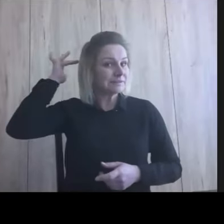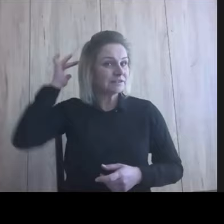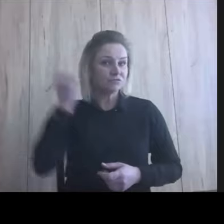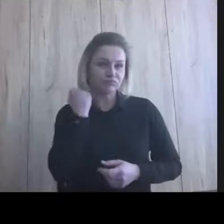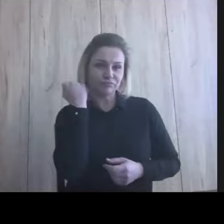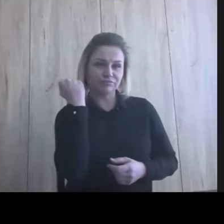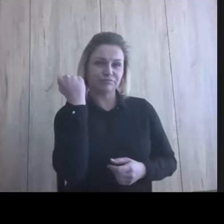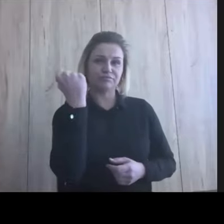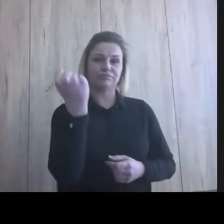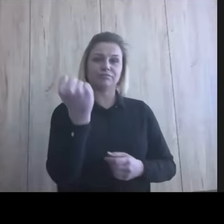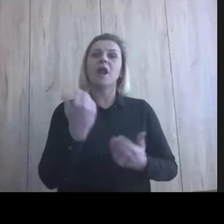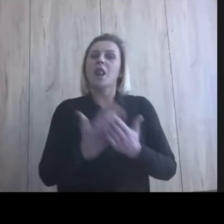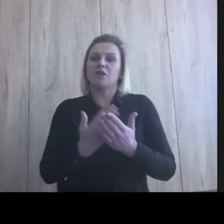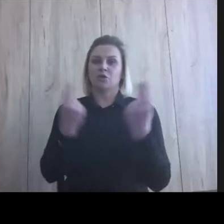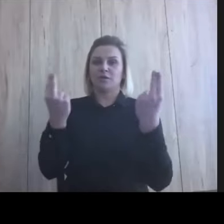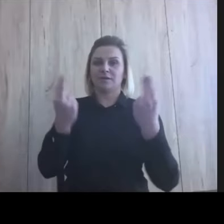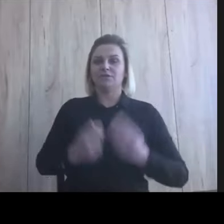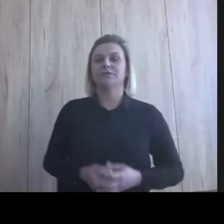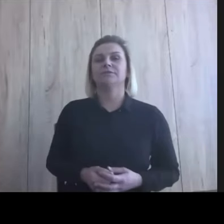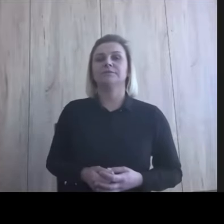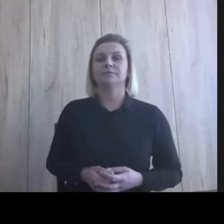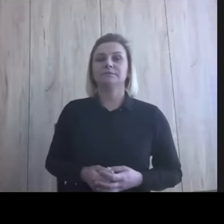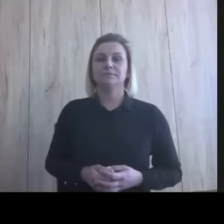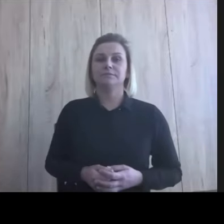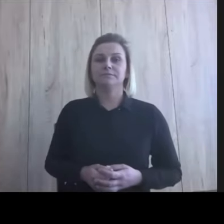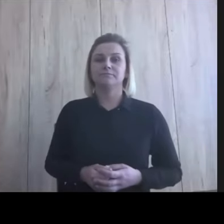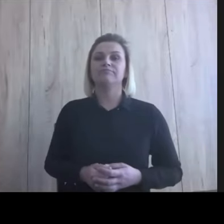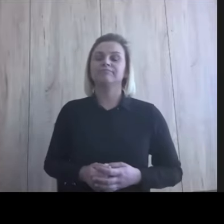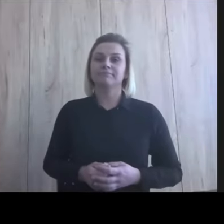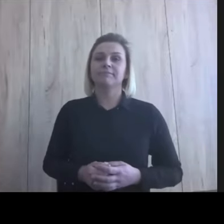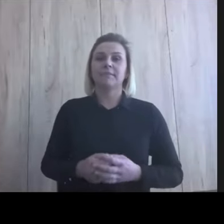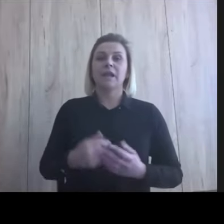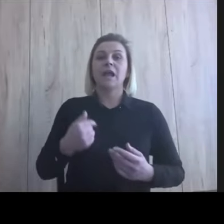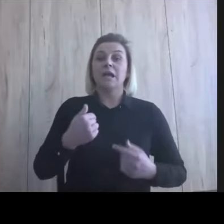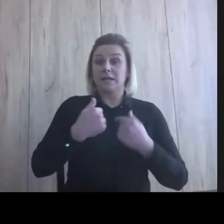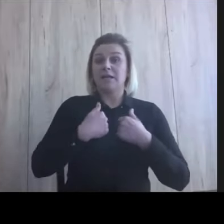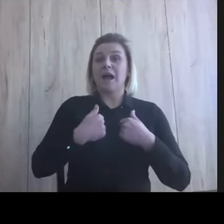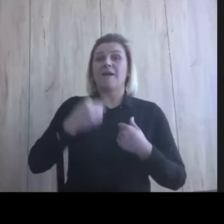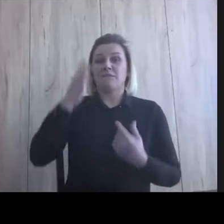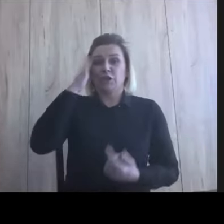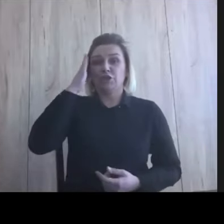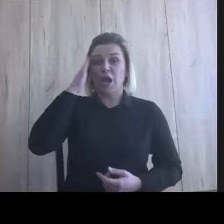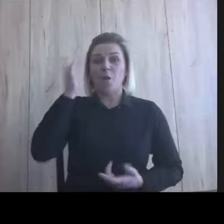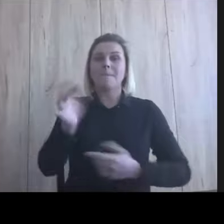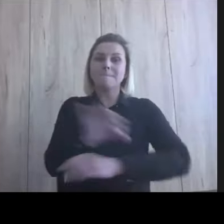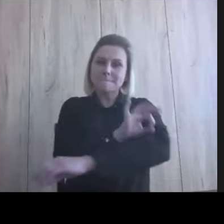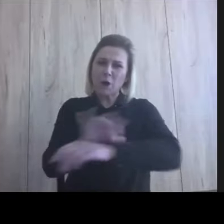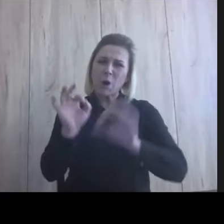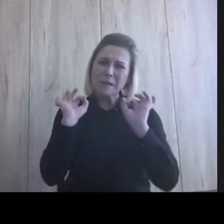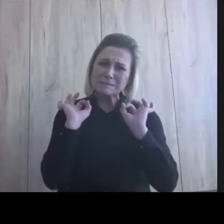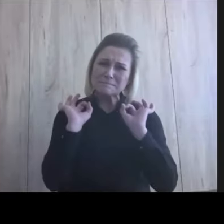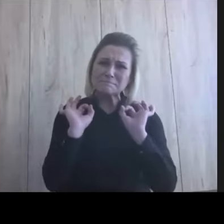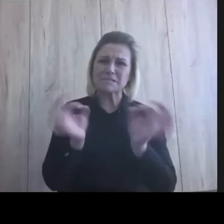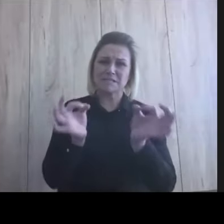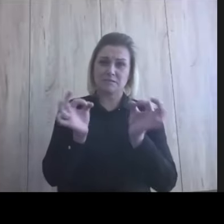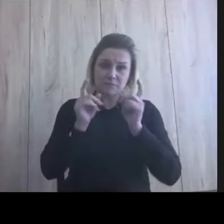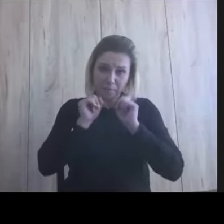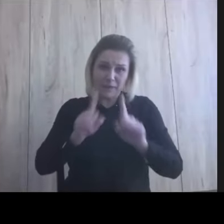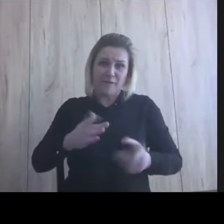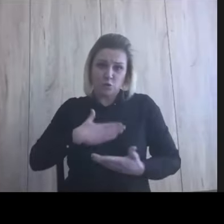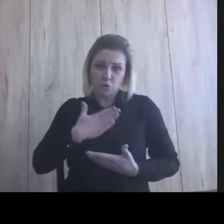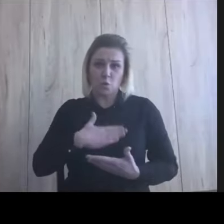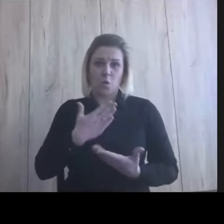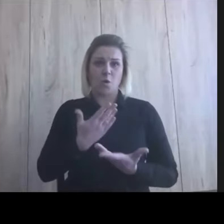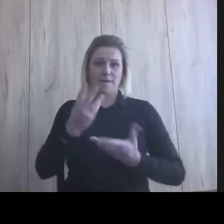jest taki dla Was ważny? Dlatego, że inaczej ja wiedziałem, że ten projekt jest dobry. Naprawdę. To